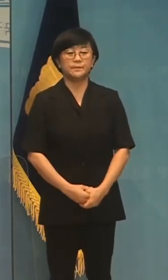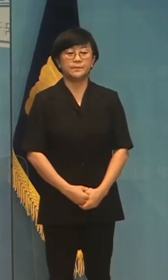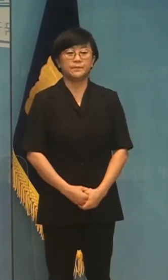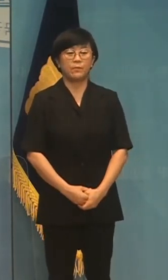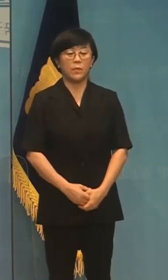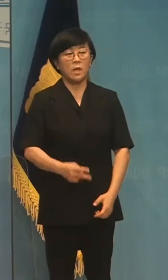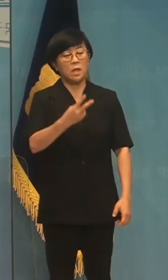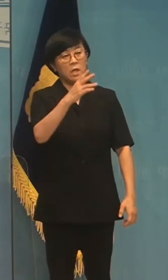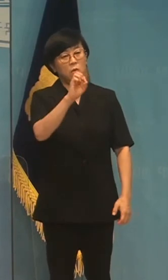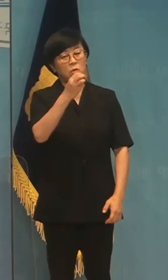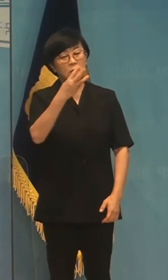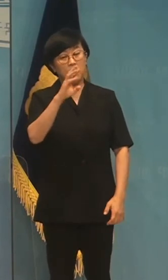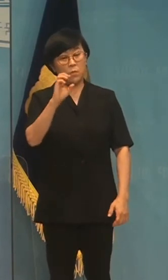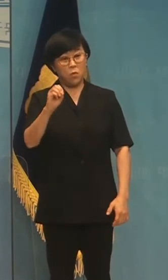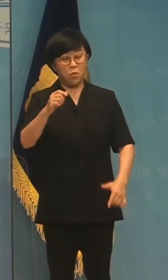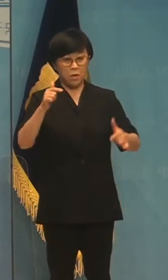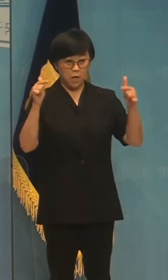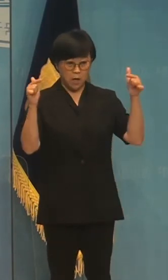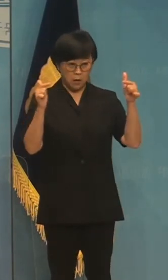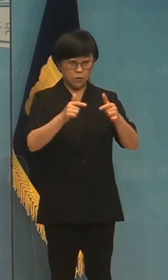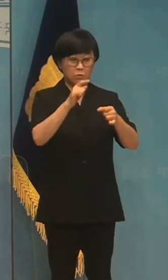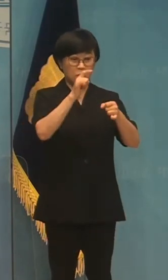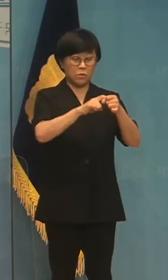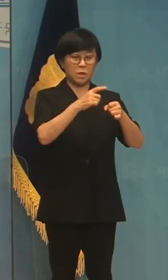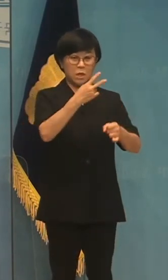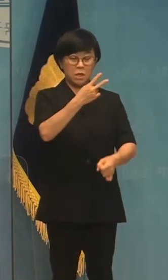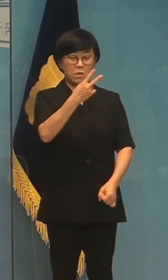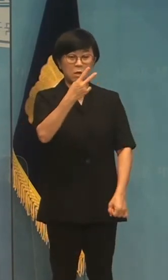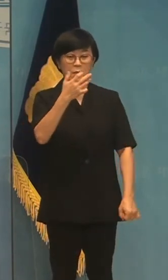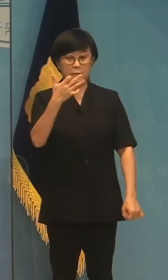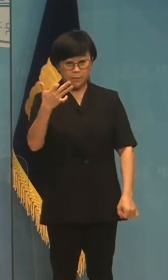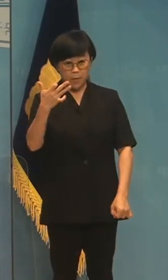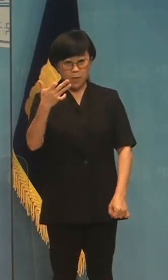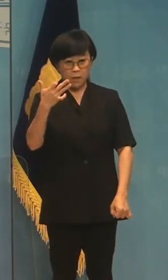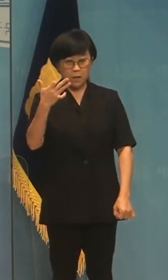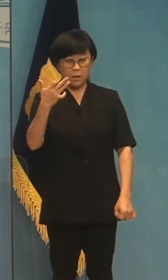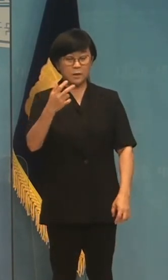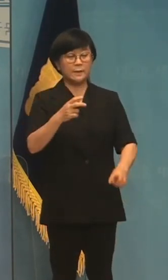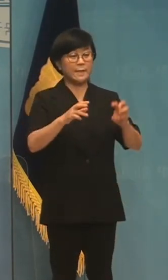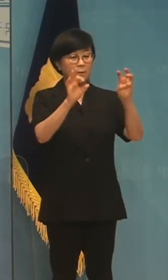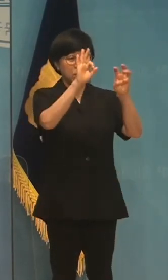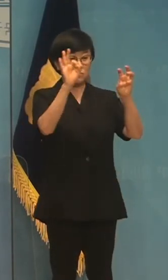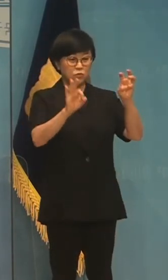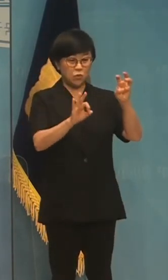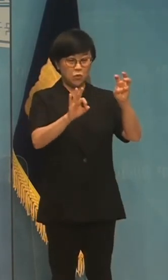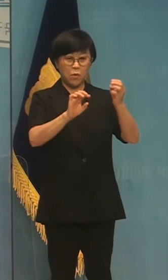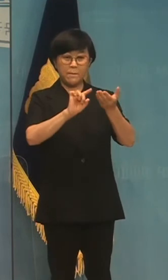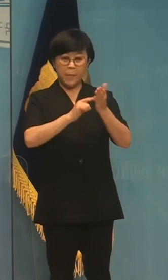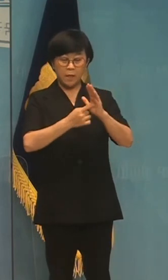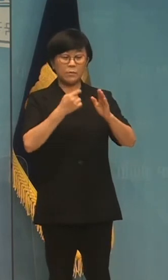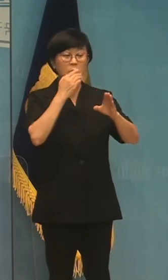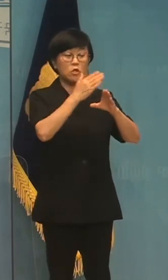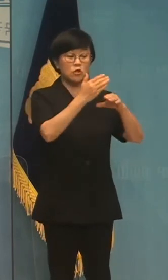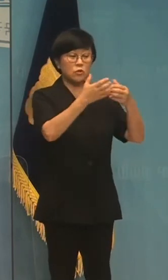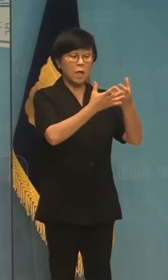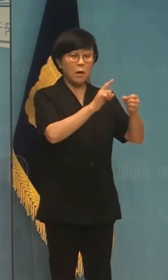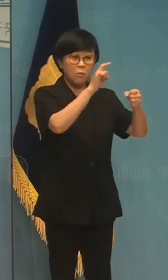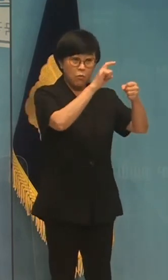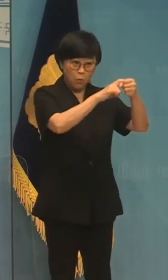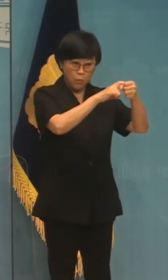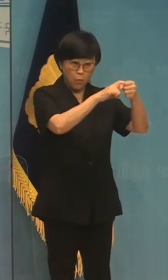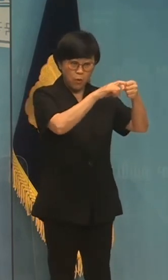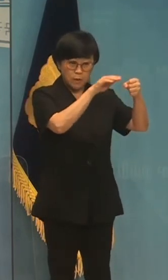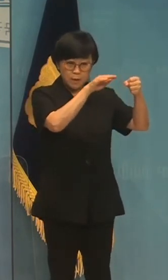2030년 감축 목표를 2018년 대비 30% 이상으로 밝힌 민주당의 목표치는